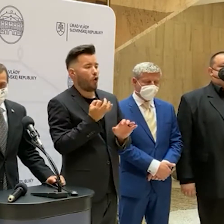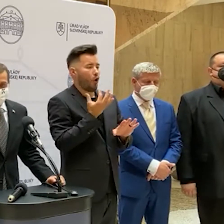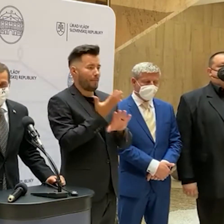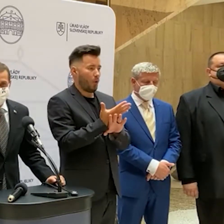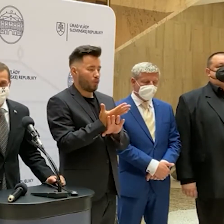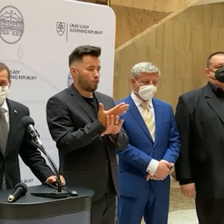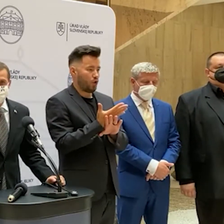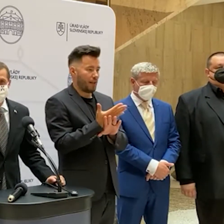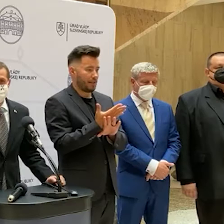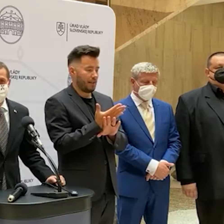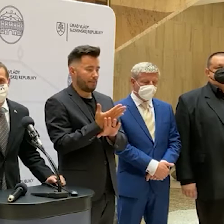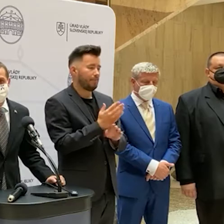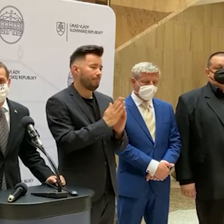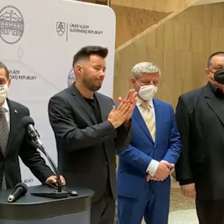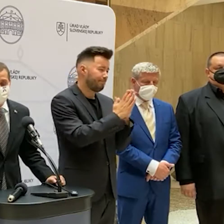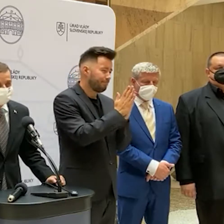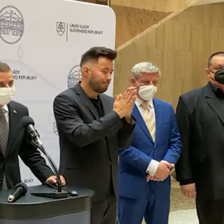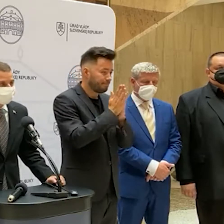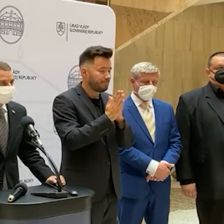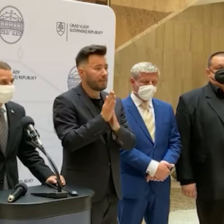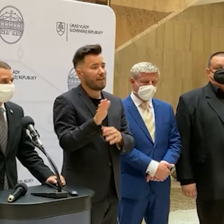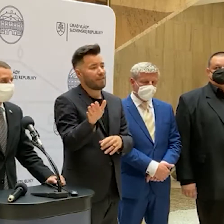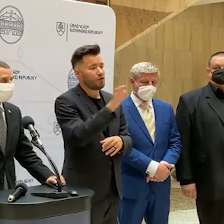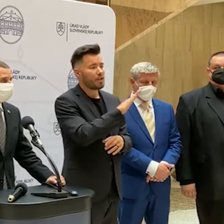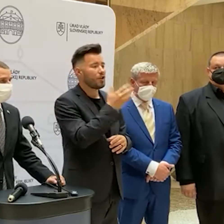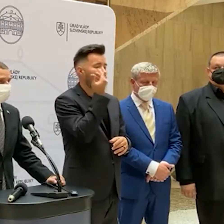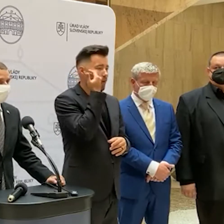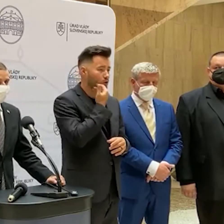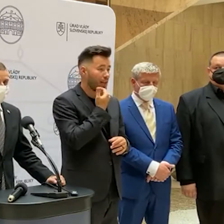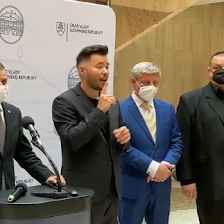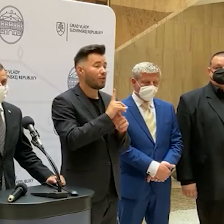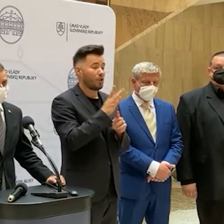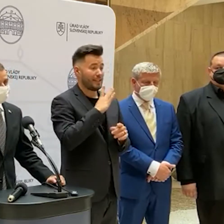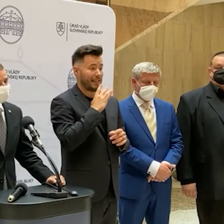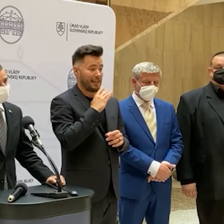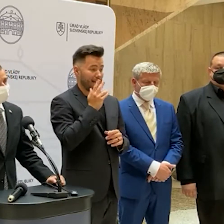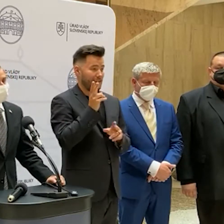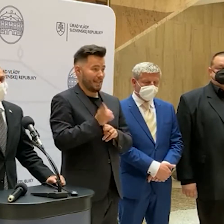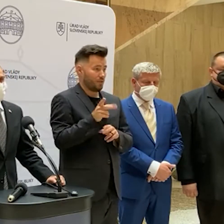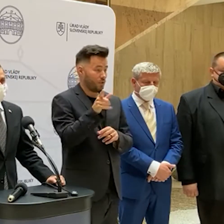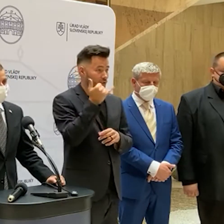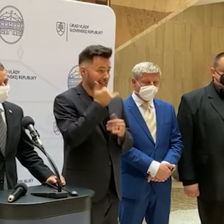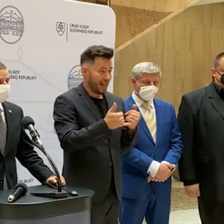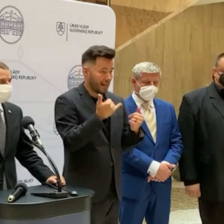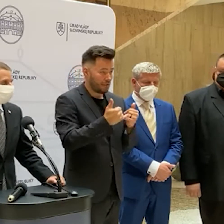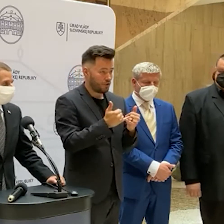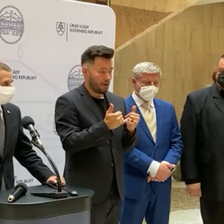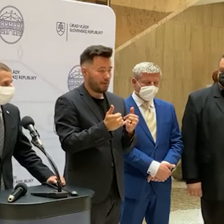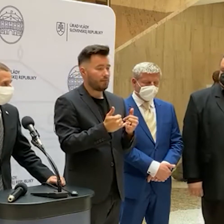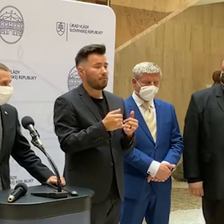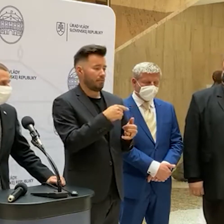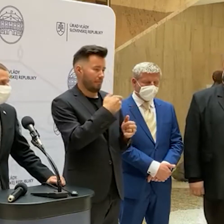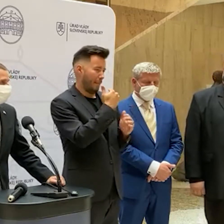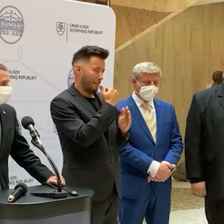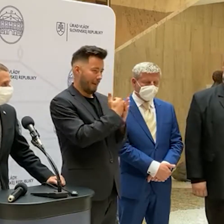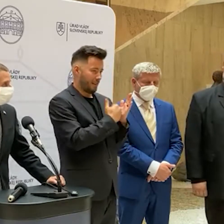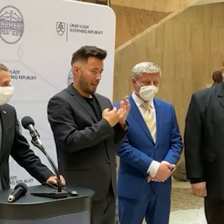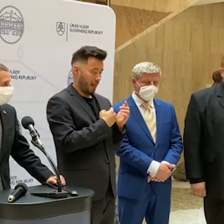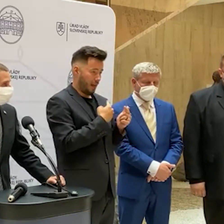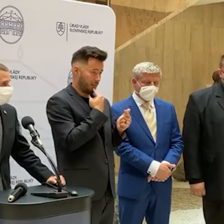zároveň by som chcel vyzvať všetkých občanov, ktorí sa chystajú cestovať do zahraničia, aby okrem týchto pravidel návratu smerom na Slovensko